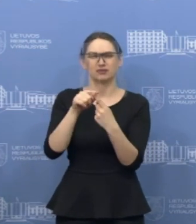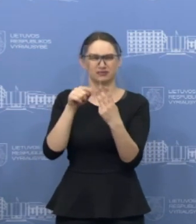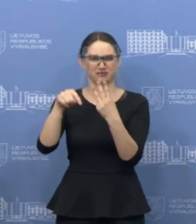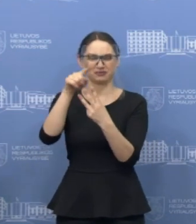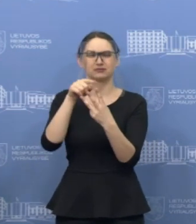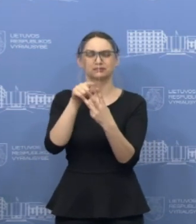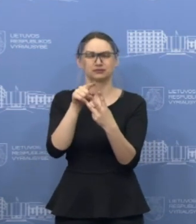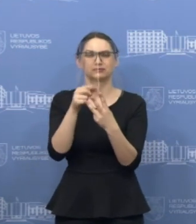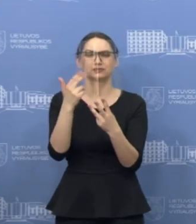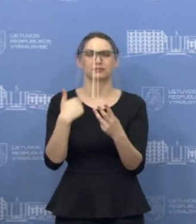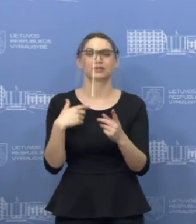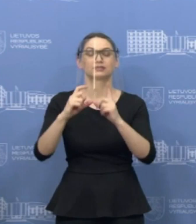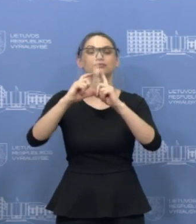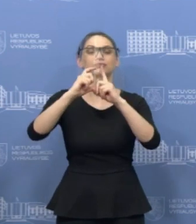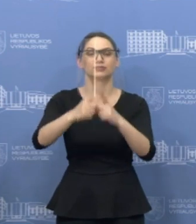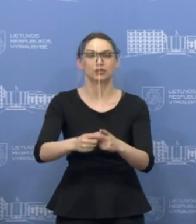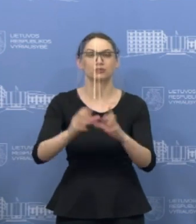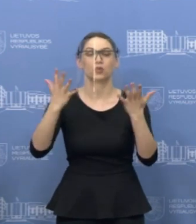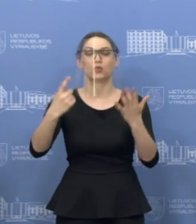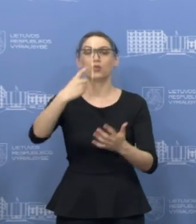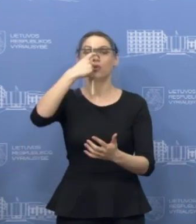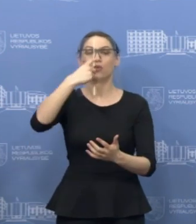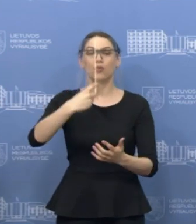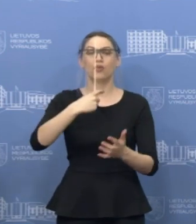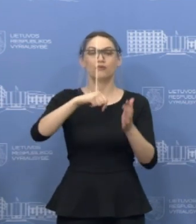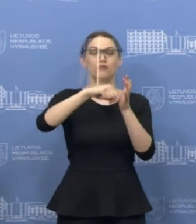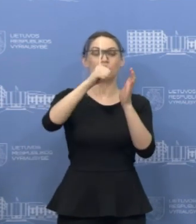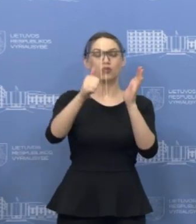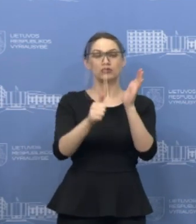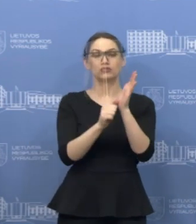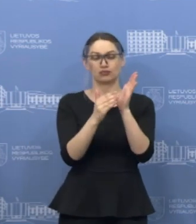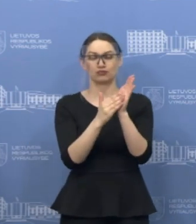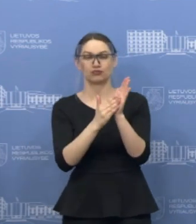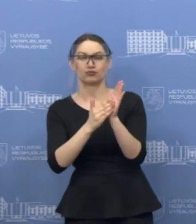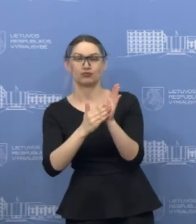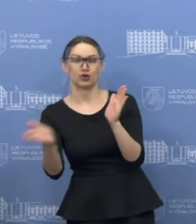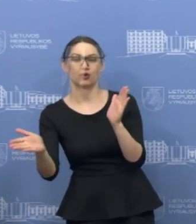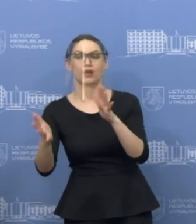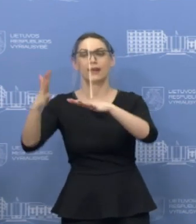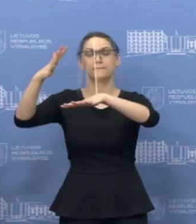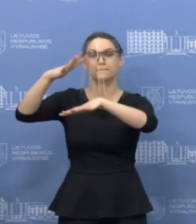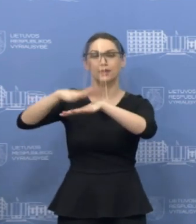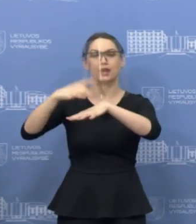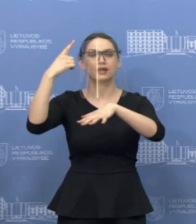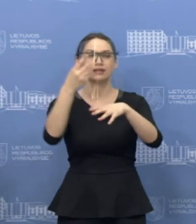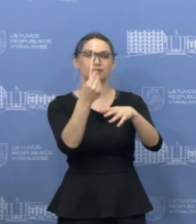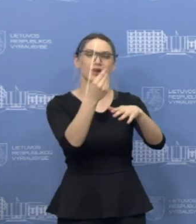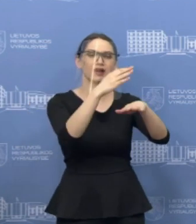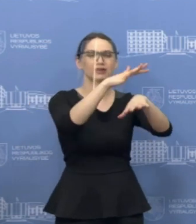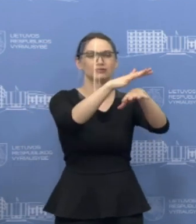duodame pažadą, kad jeigu kovo 16 ar vėliau jums bankas ir kita finansų įstaiga